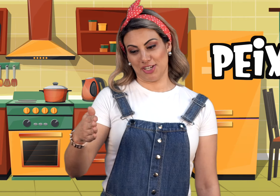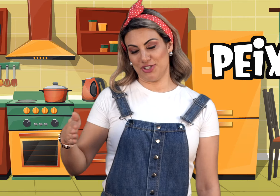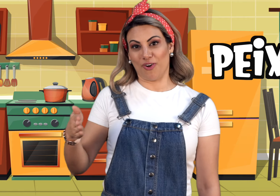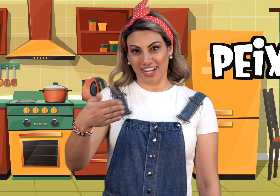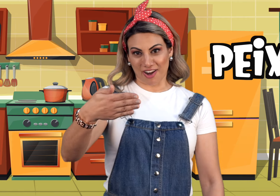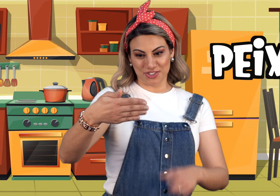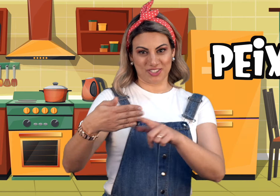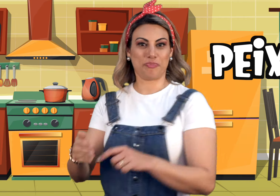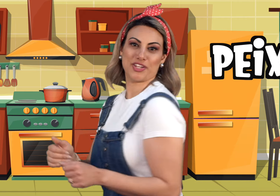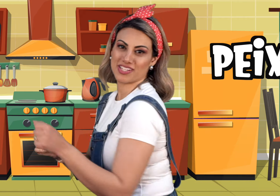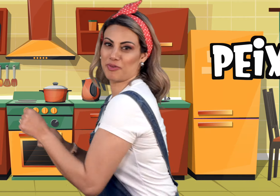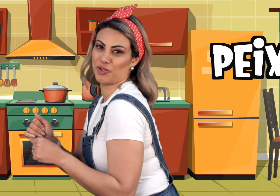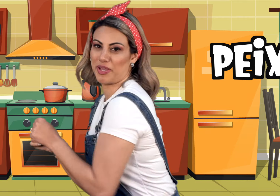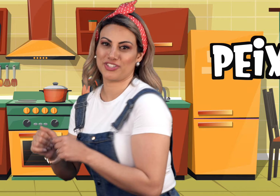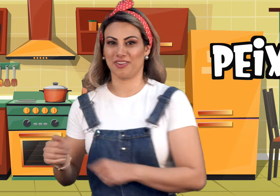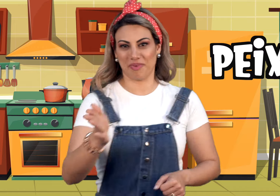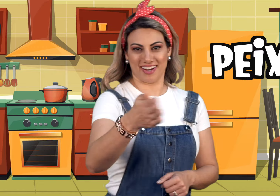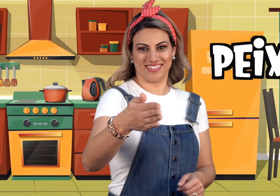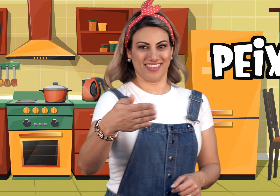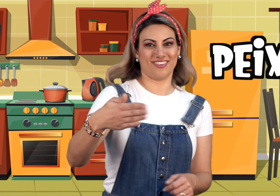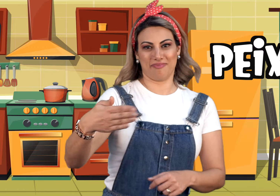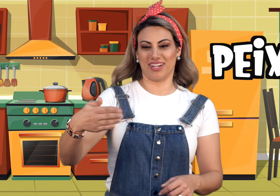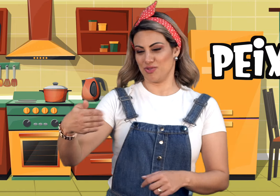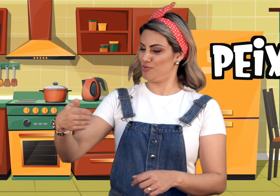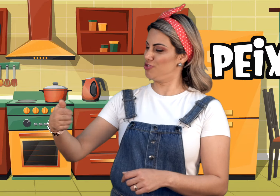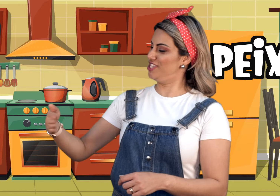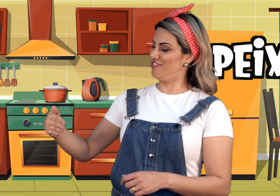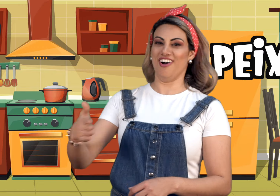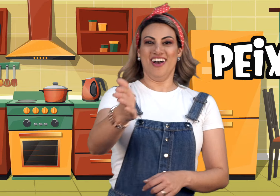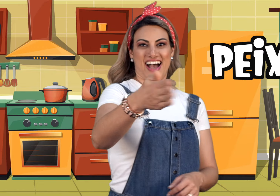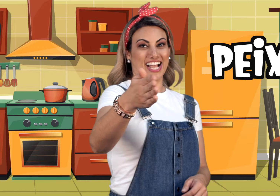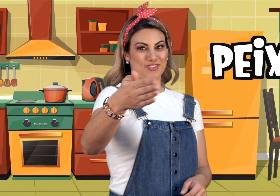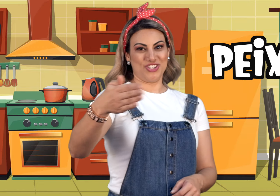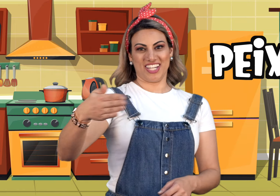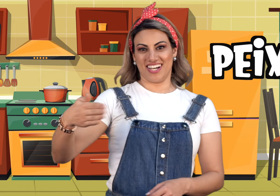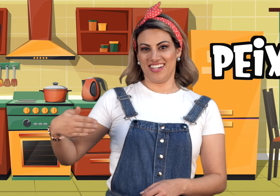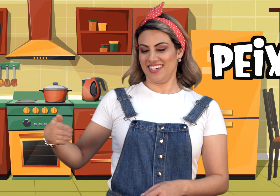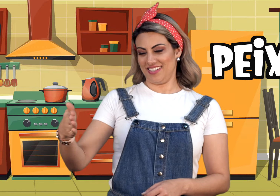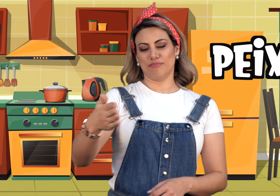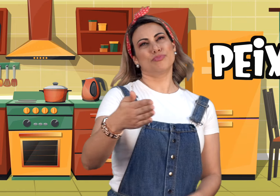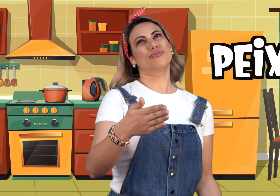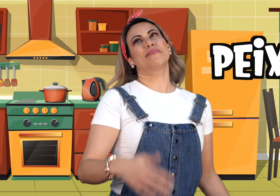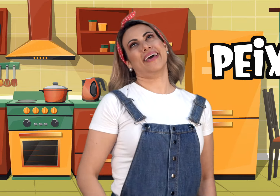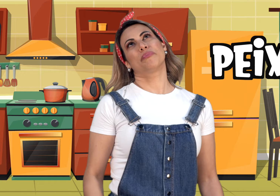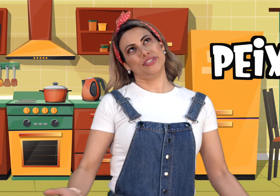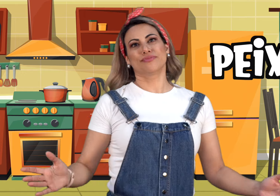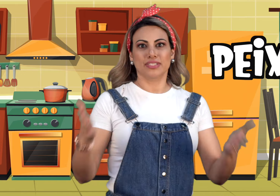Peixe. Olha a caldinha do peixe. Sabe quando o peixe tá no mar? Assim, ó. E balança o bumbuzinho, ó. A caldinha. Bumbum, rebeca o peixinho.